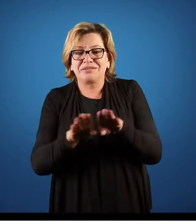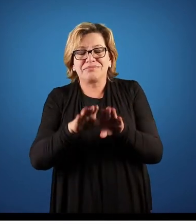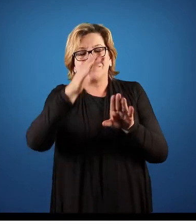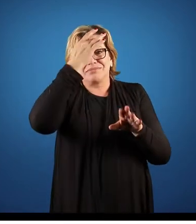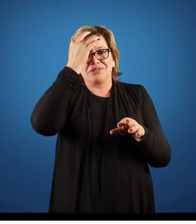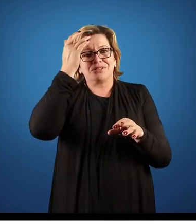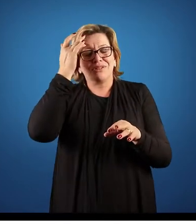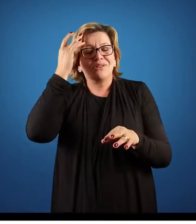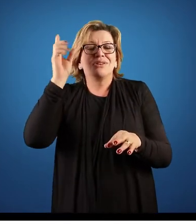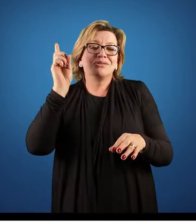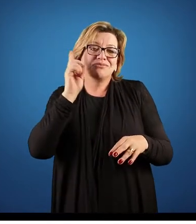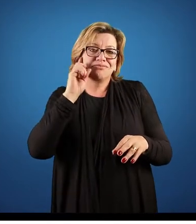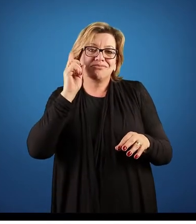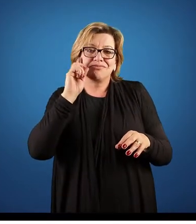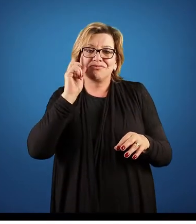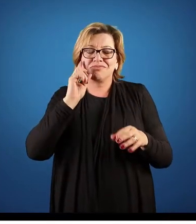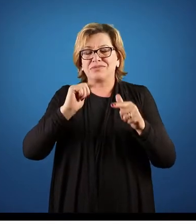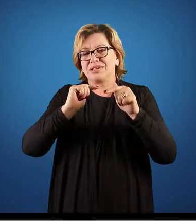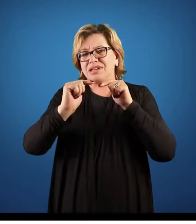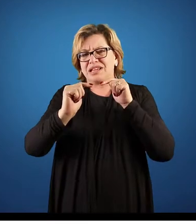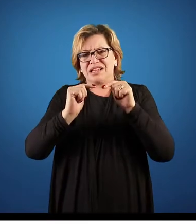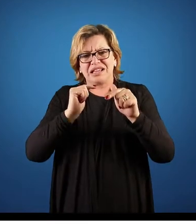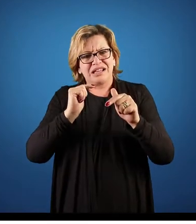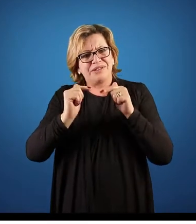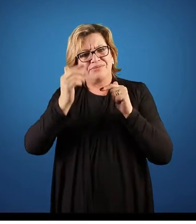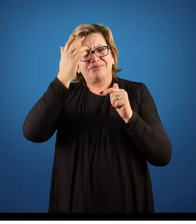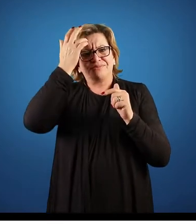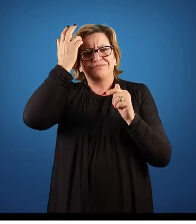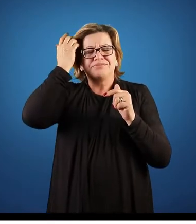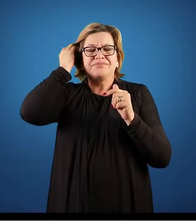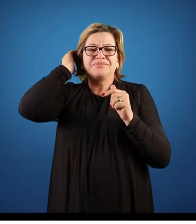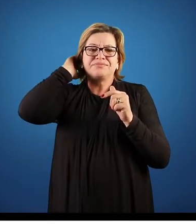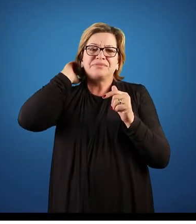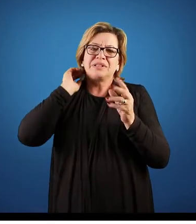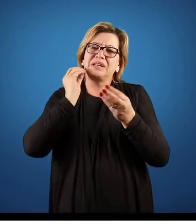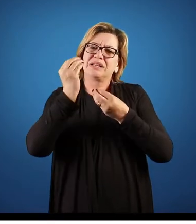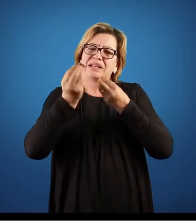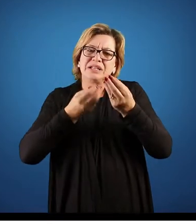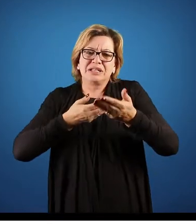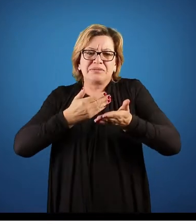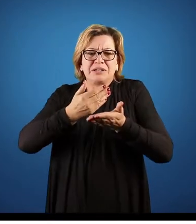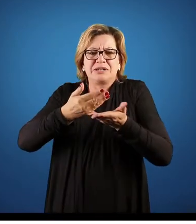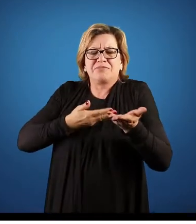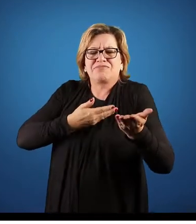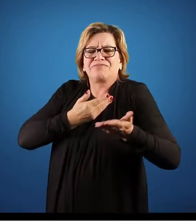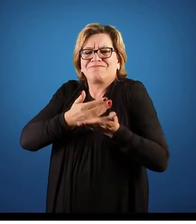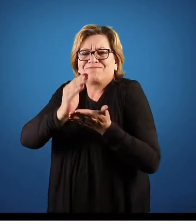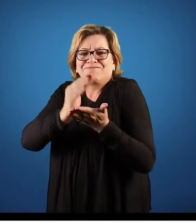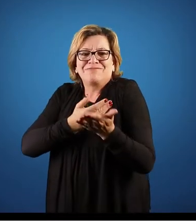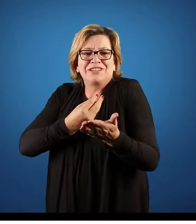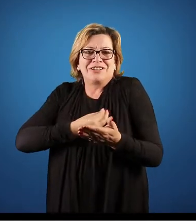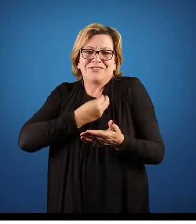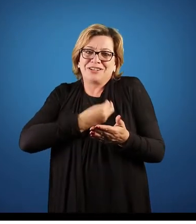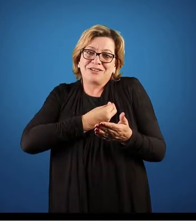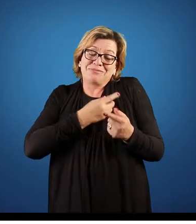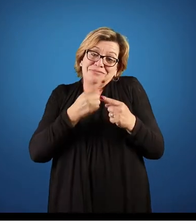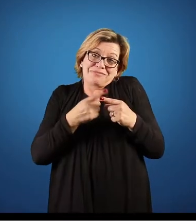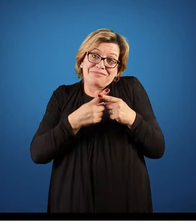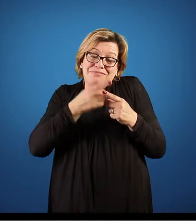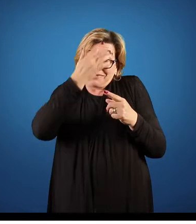estão no dia a dia, trabalhando como um todo ali e estão compartilhando a sua vida. pessoas passam mais